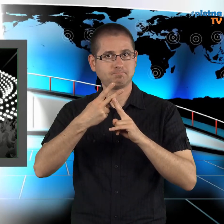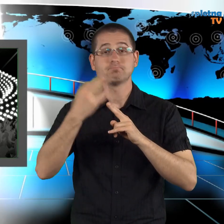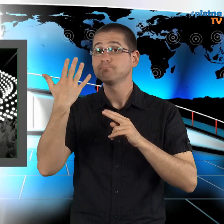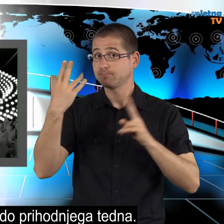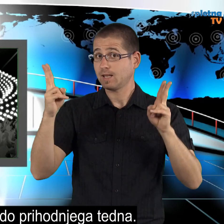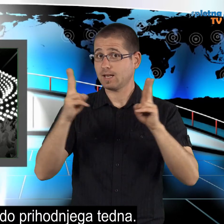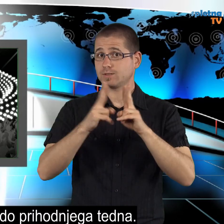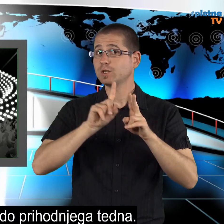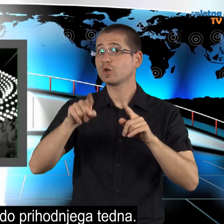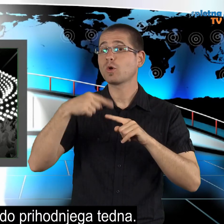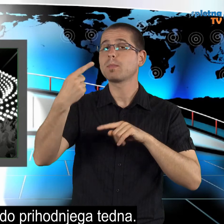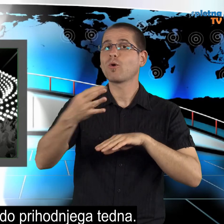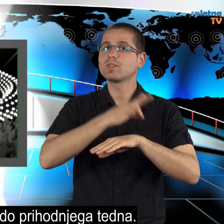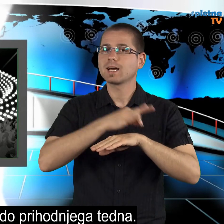Nasvidenje do prihodnjega tedna.